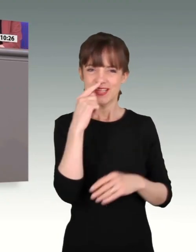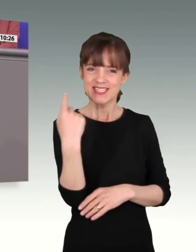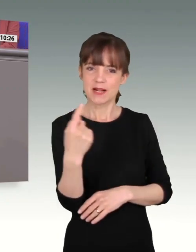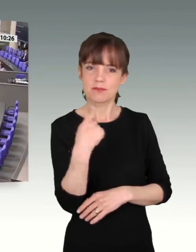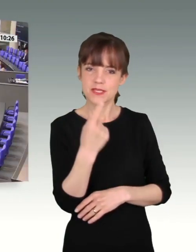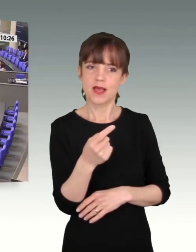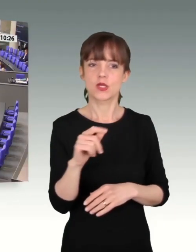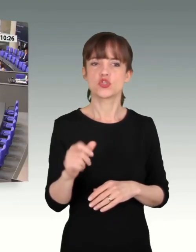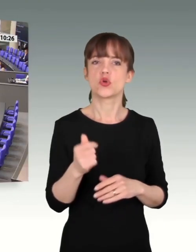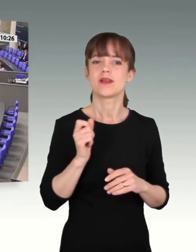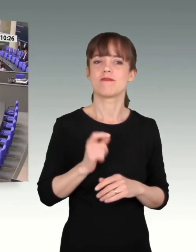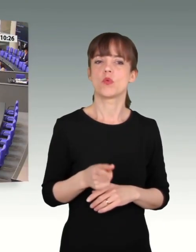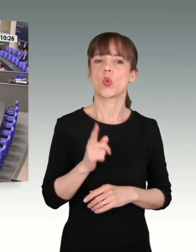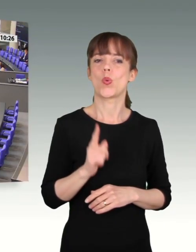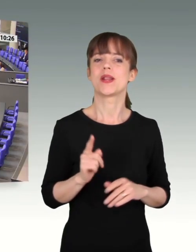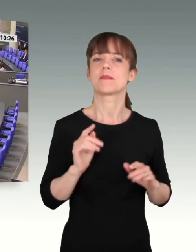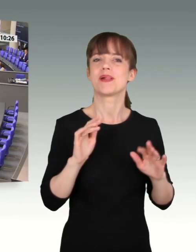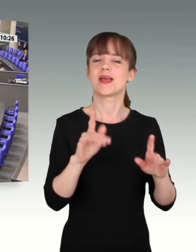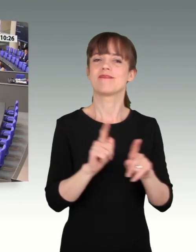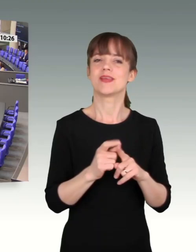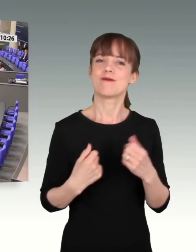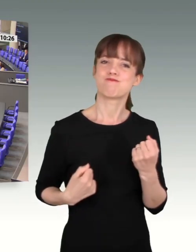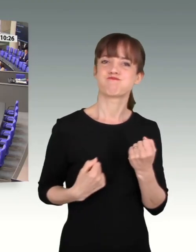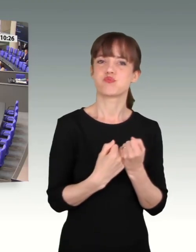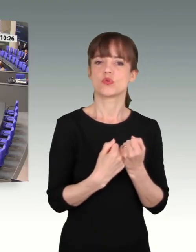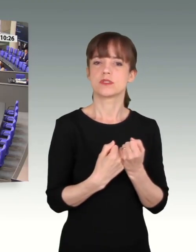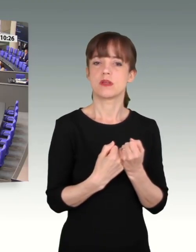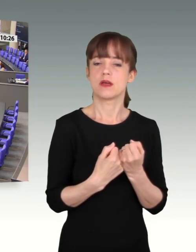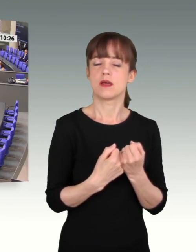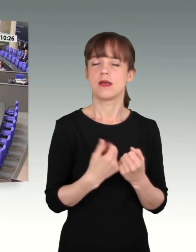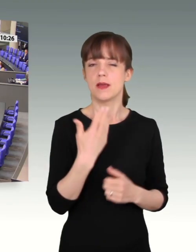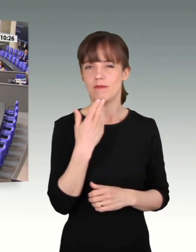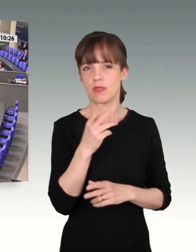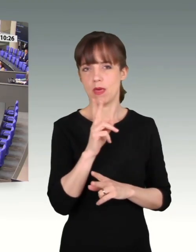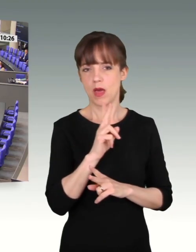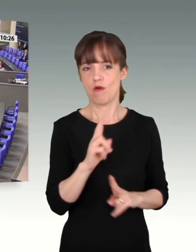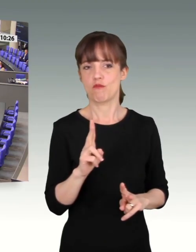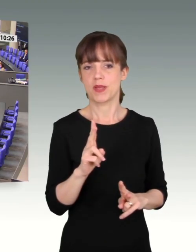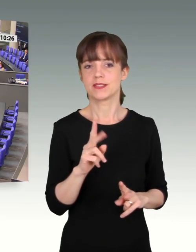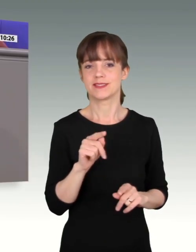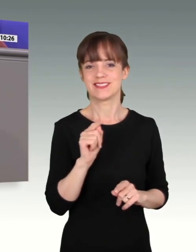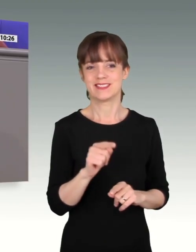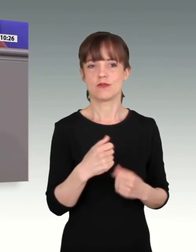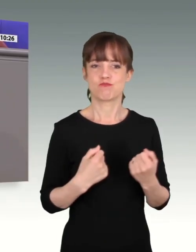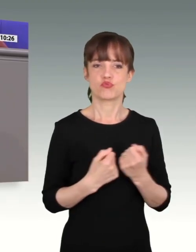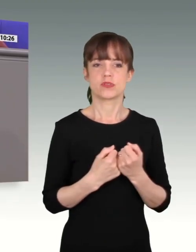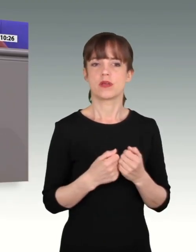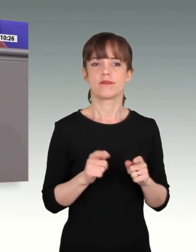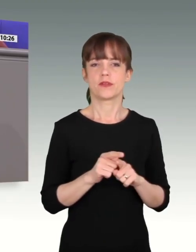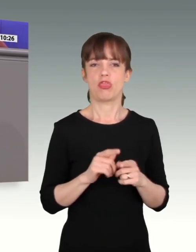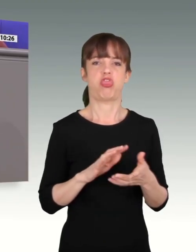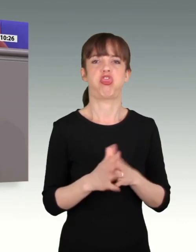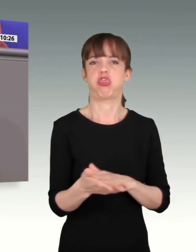von 100 Milliarden Euro ein Booster ist, dann will ich nur sagen, passen Sie auf, dass dieser Booster nicht zum Rohrkrepierer wird. Und wir stehen dem